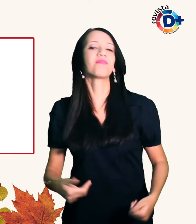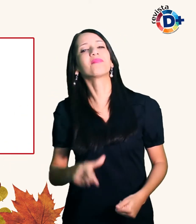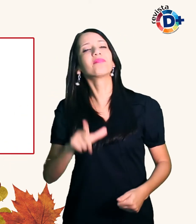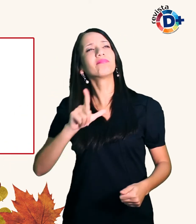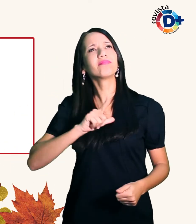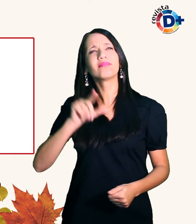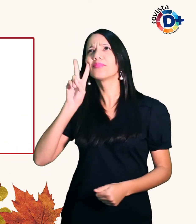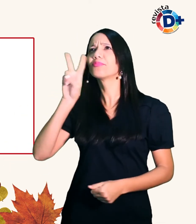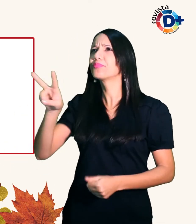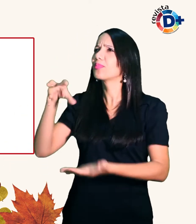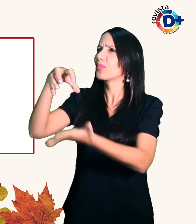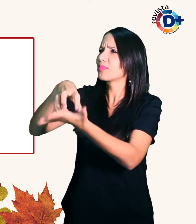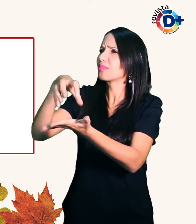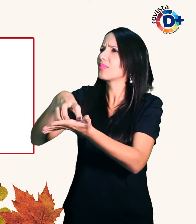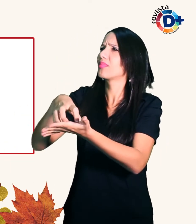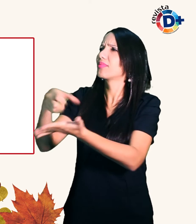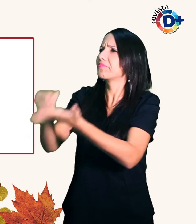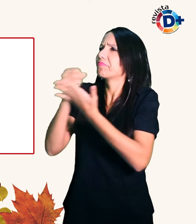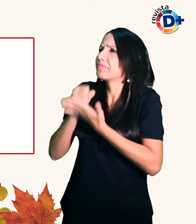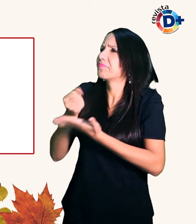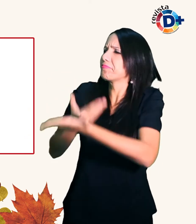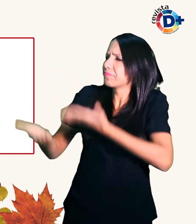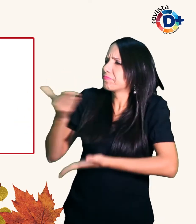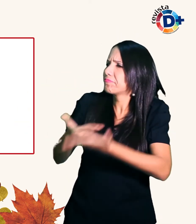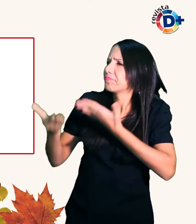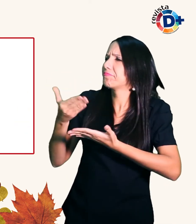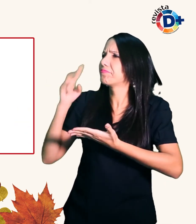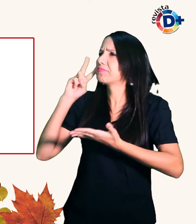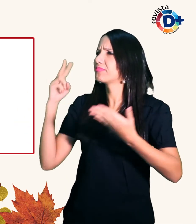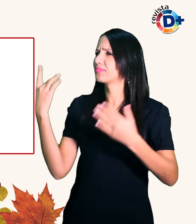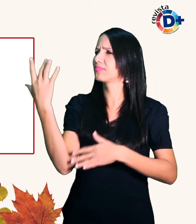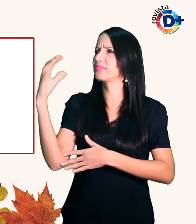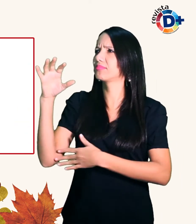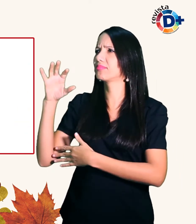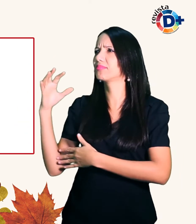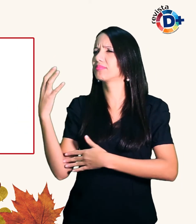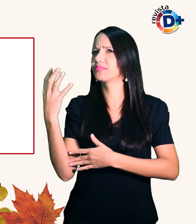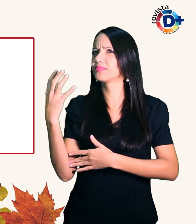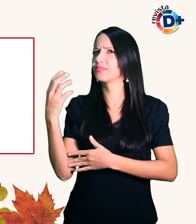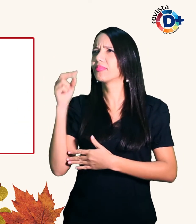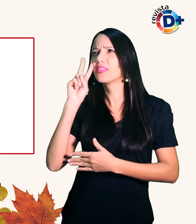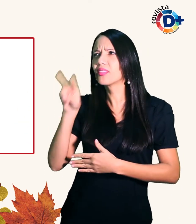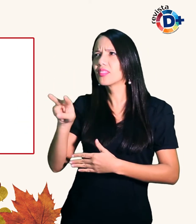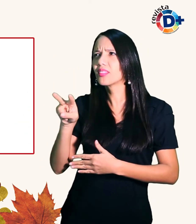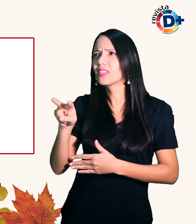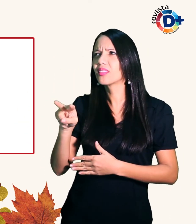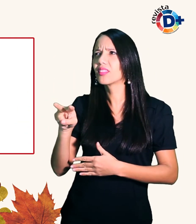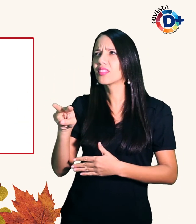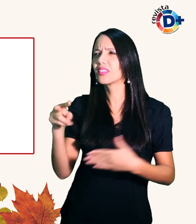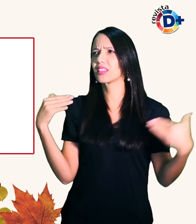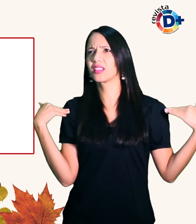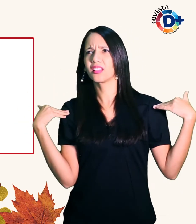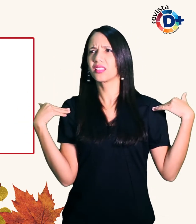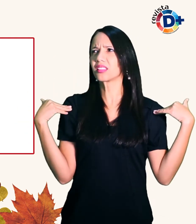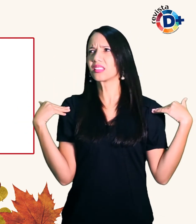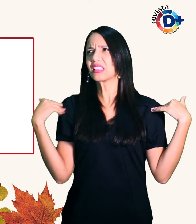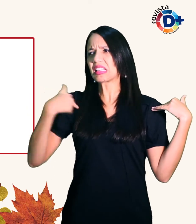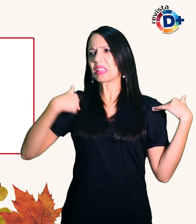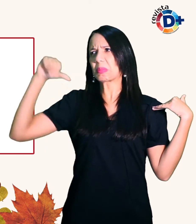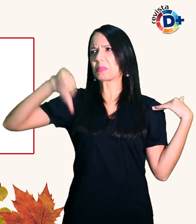mexiam o braço fazendo exercícios Então falei para o meu pai Eu sou o pior aqui, né? E ele me disse para olhar